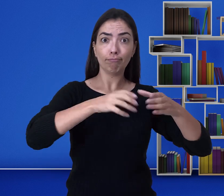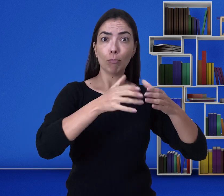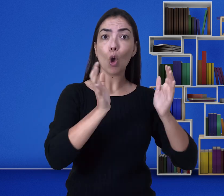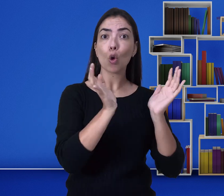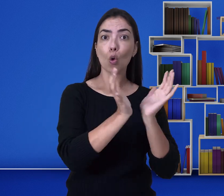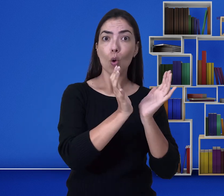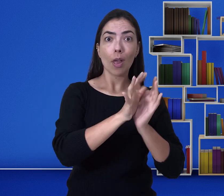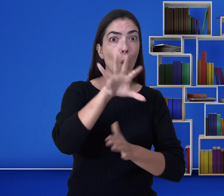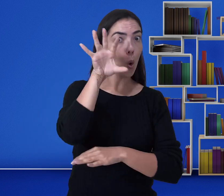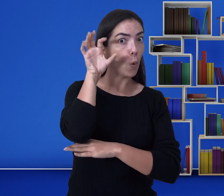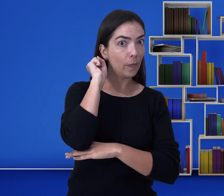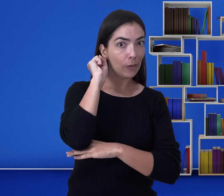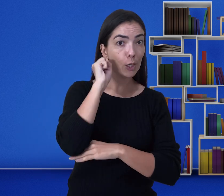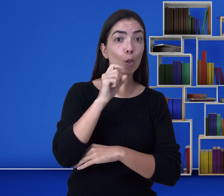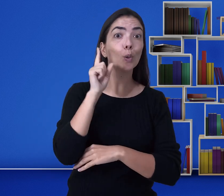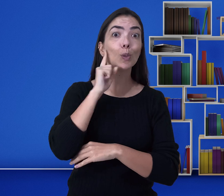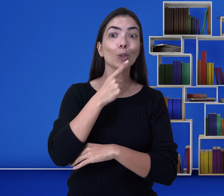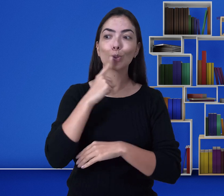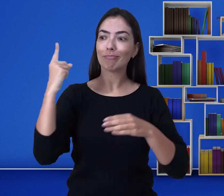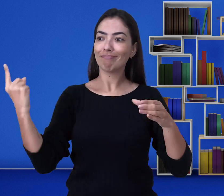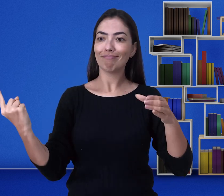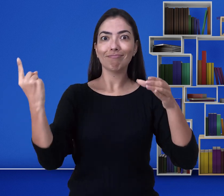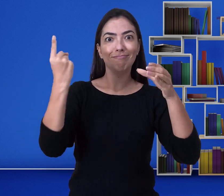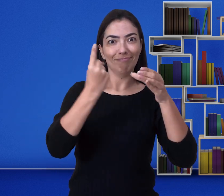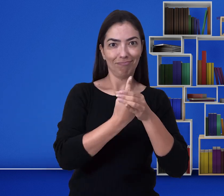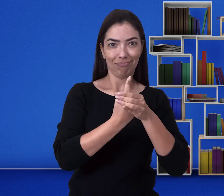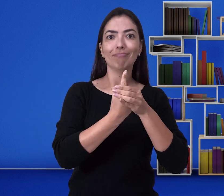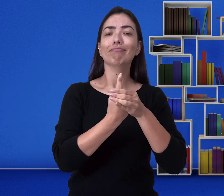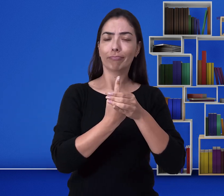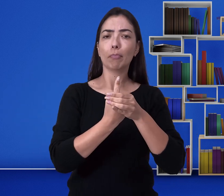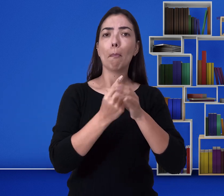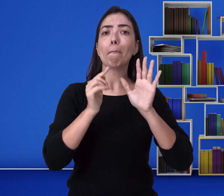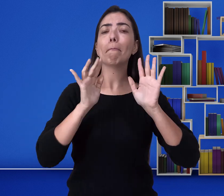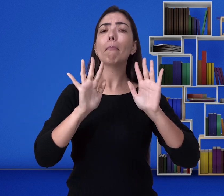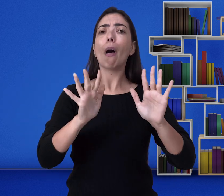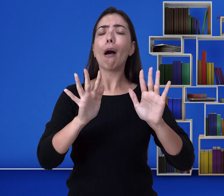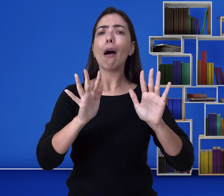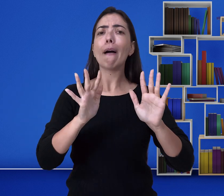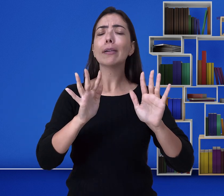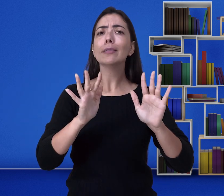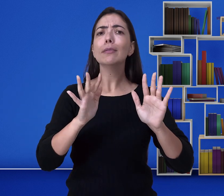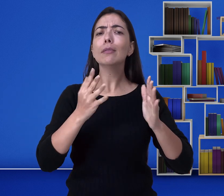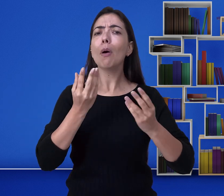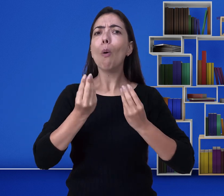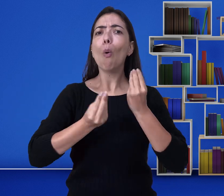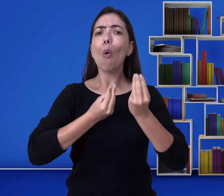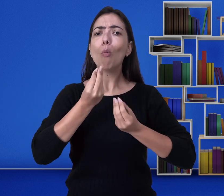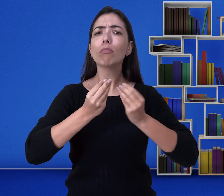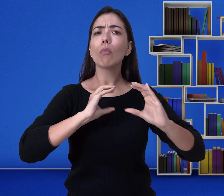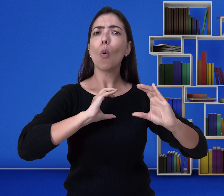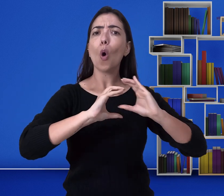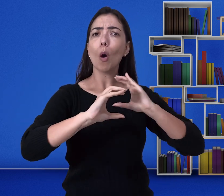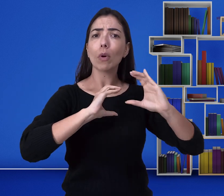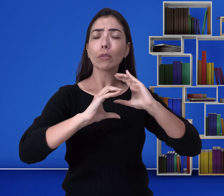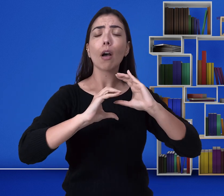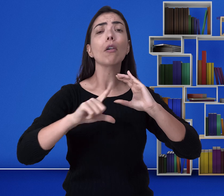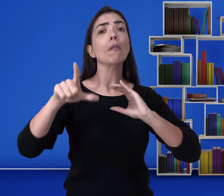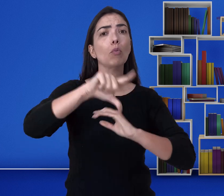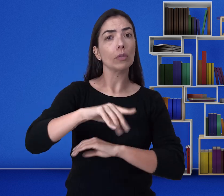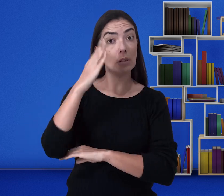incluído, pensemos, como irá ocorrer a comunicação? É essencial que as